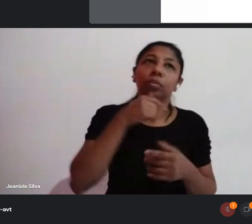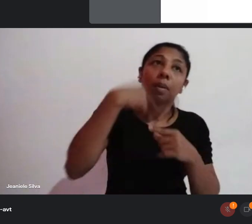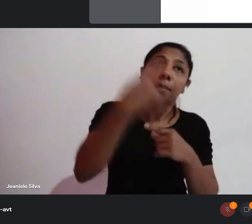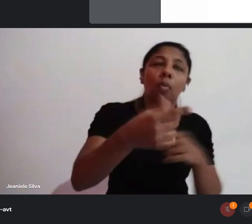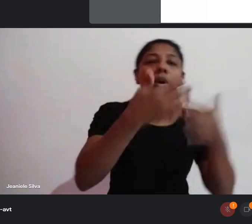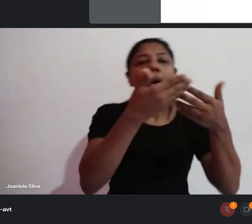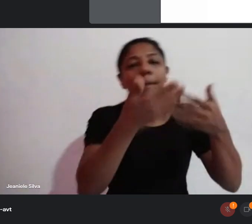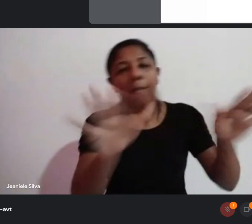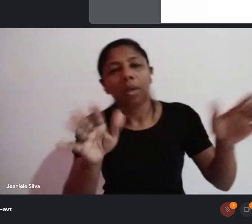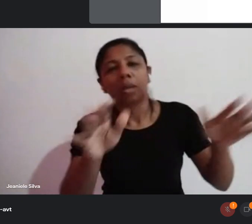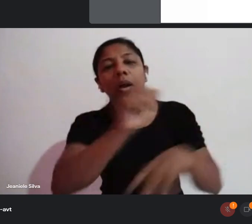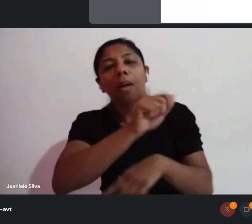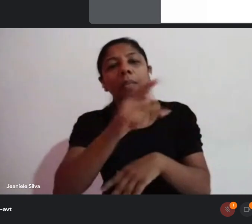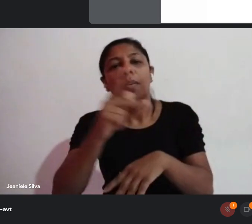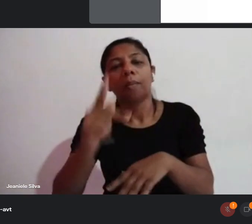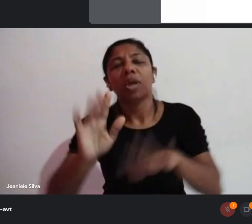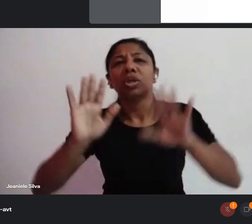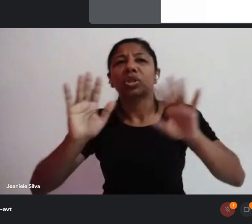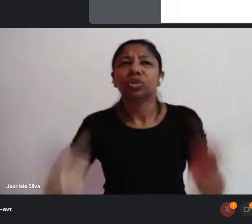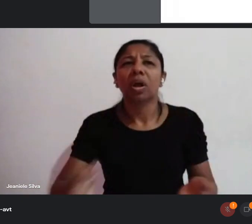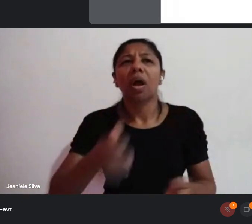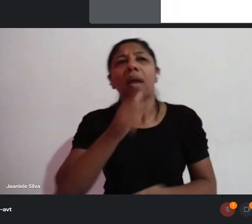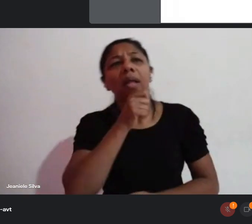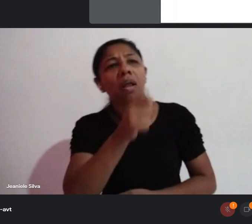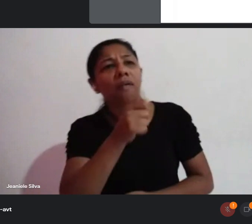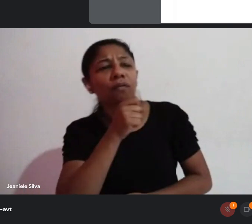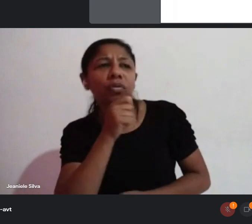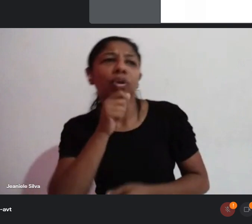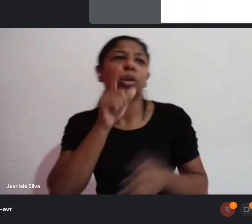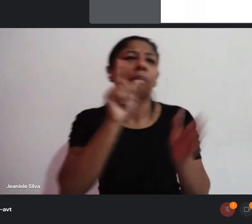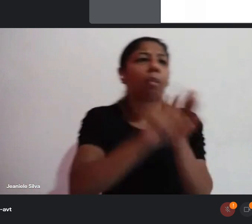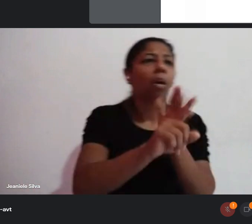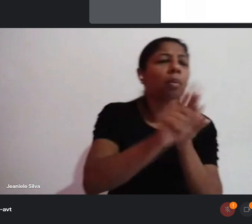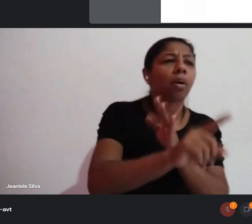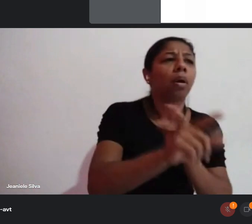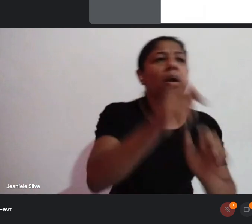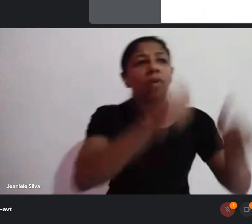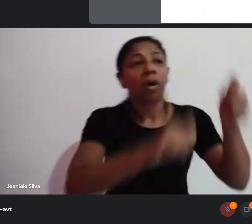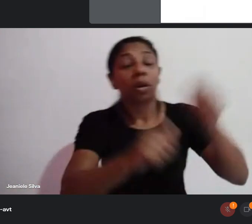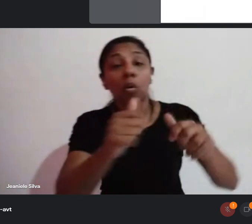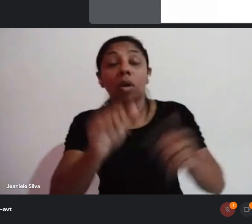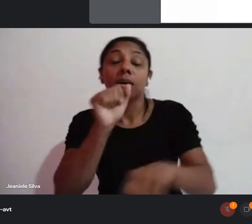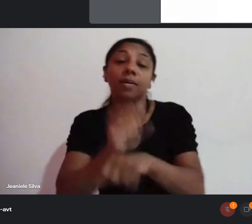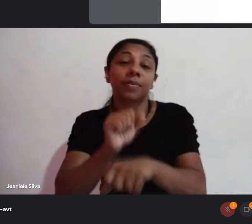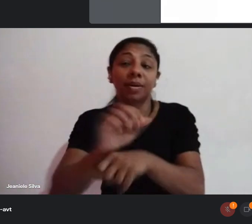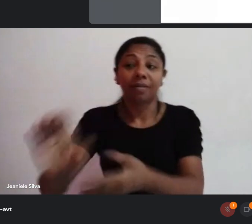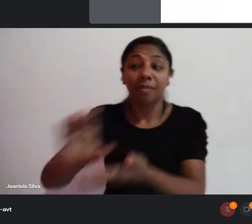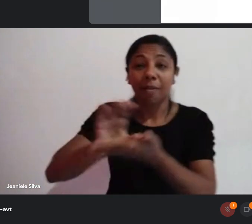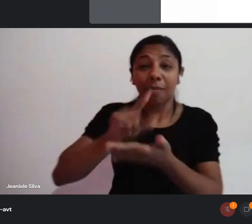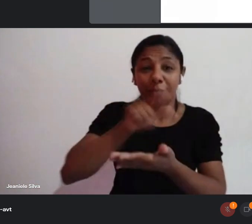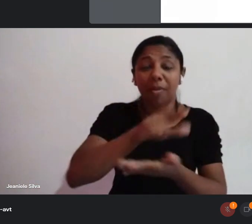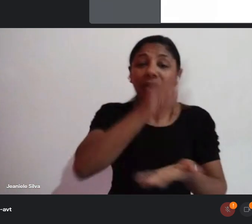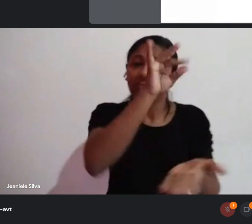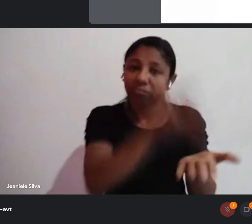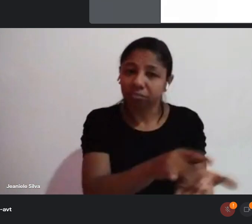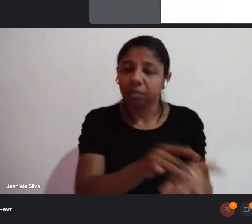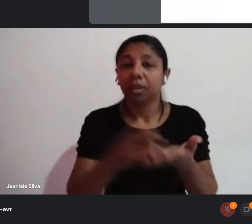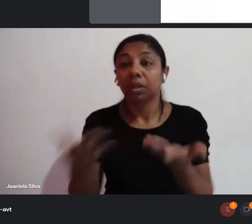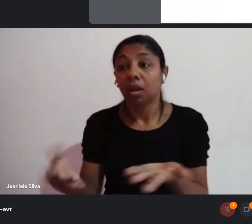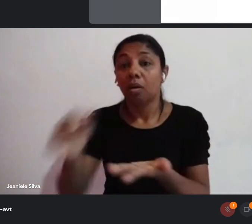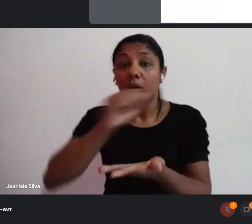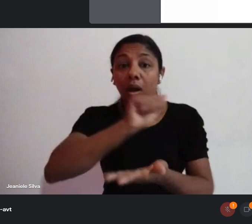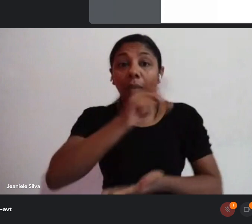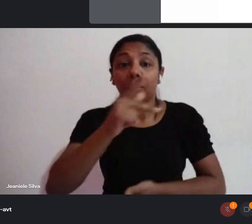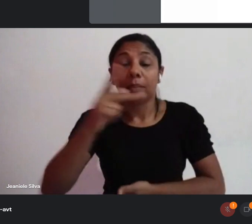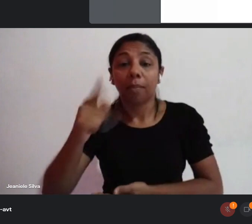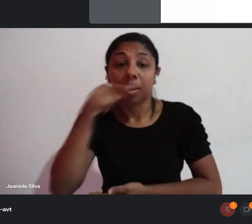gente já fez diversas entrevistas, está esperando essa fase chegar para a gente conseguir burocratizar, cria-se a plataforma. E ali é onde vão estar os